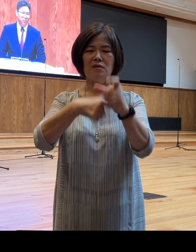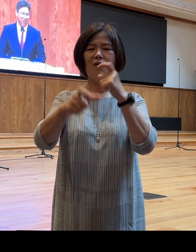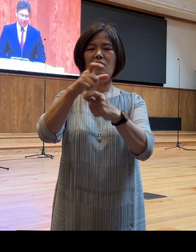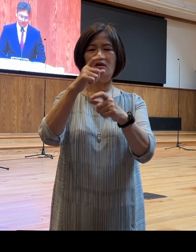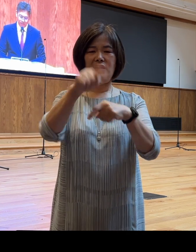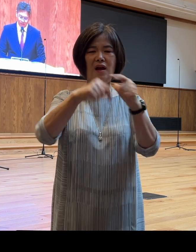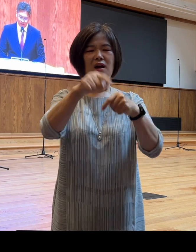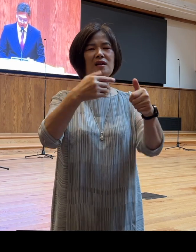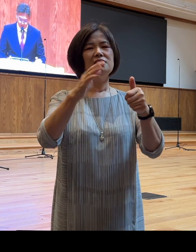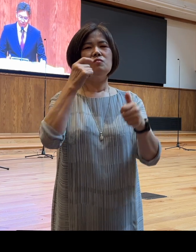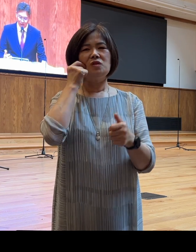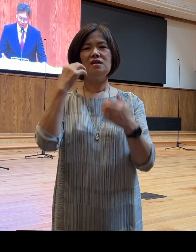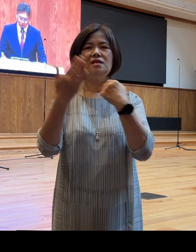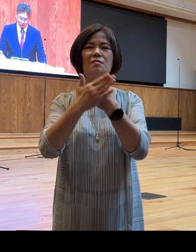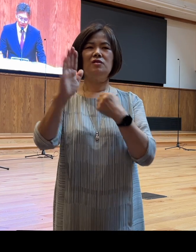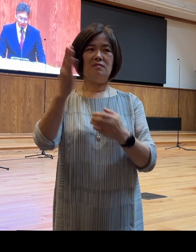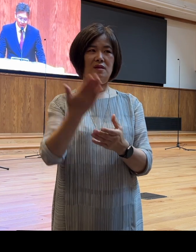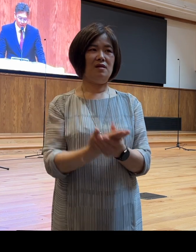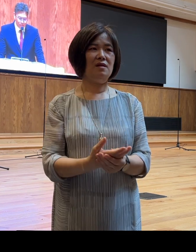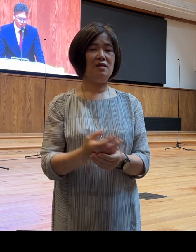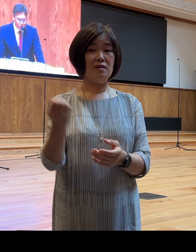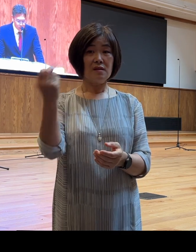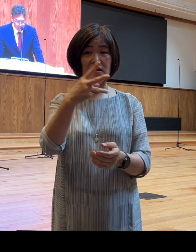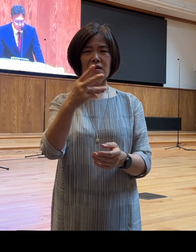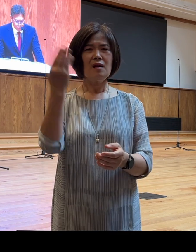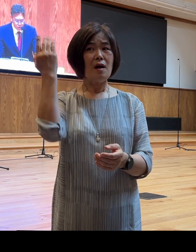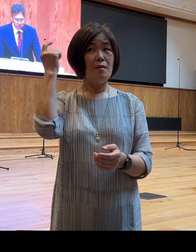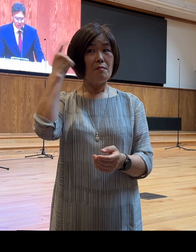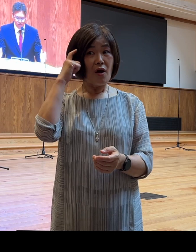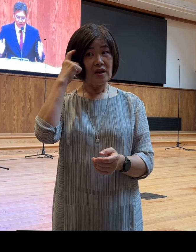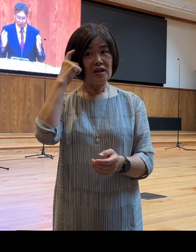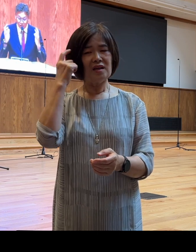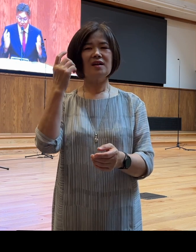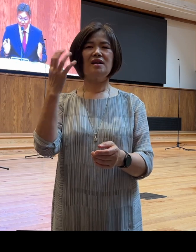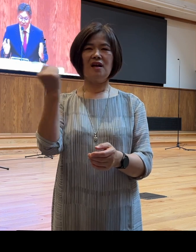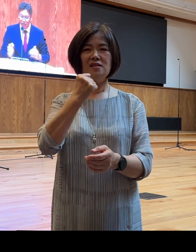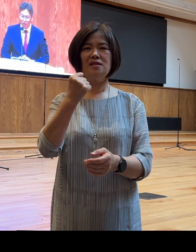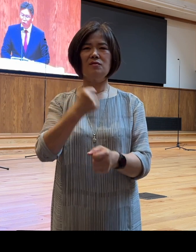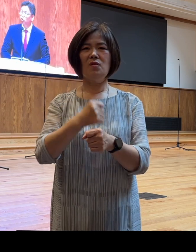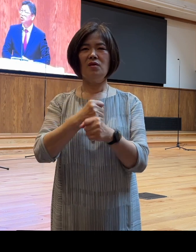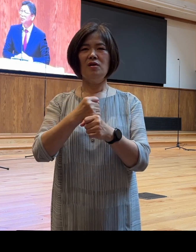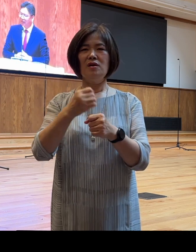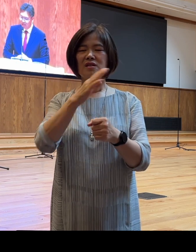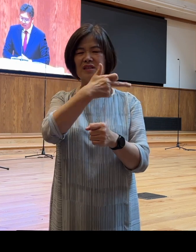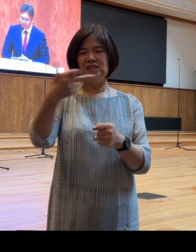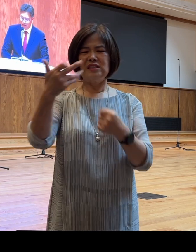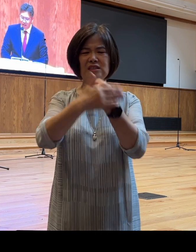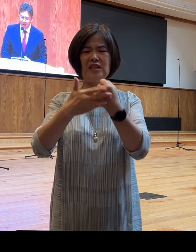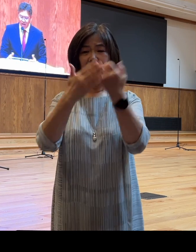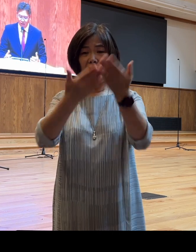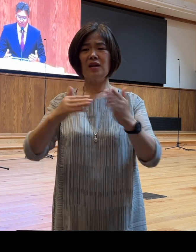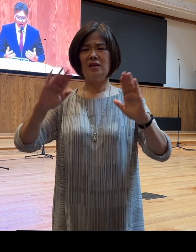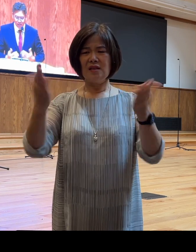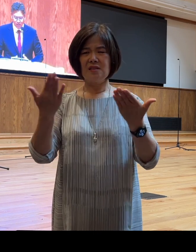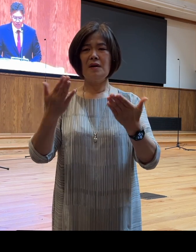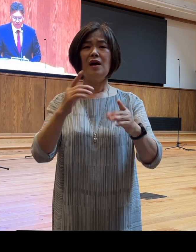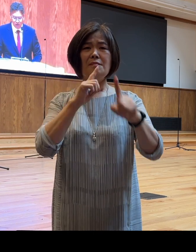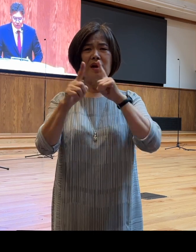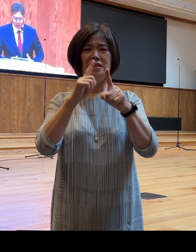다시 말하면 머리와 감정으로는 큰 은혜와 도전을 받았지만 그 말씀을 삶의 현장에서